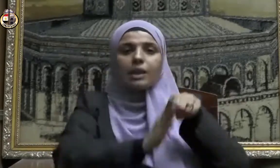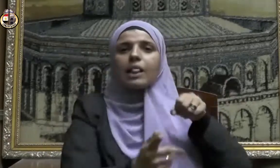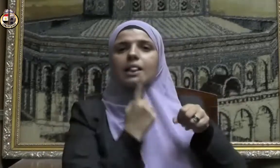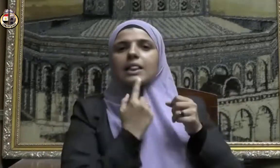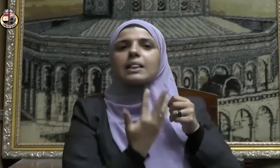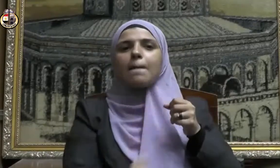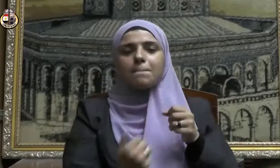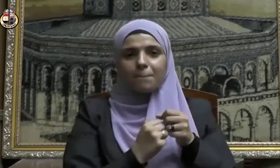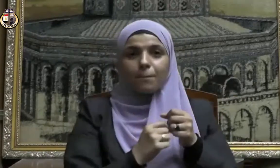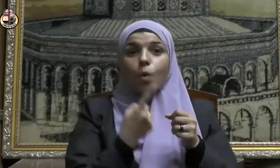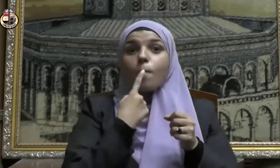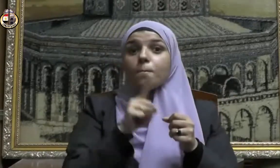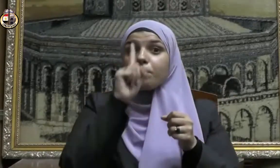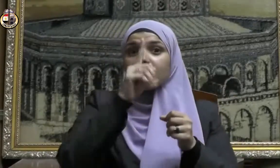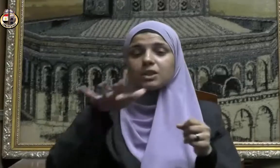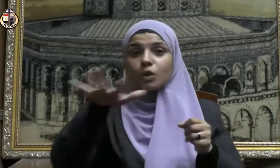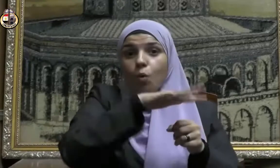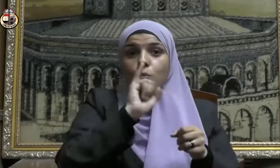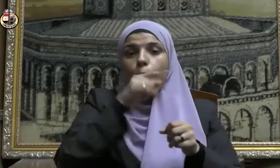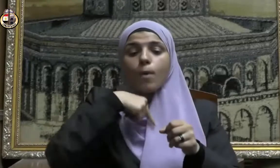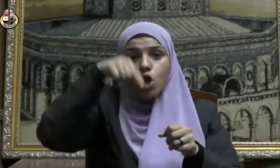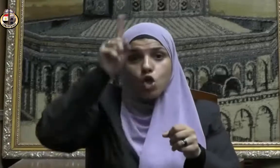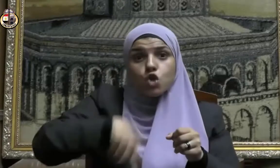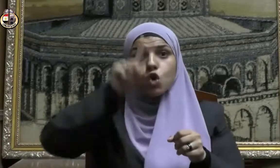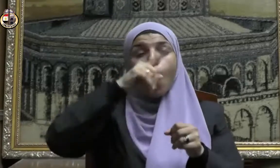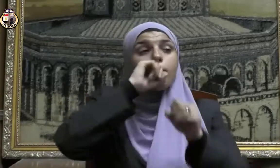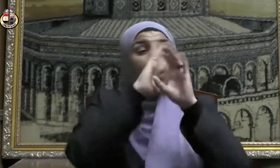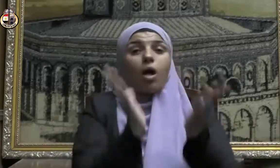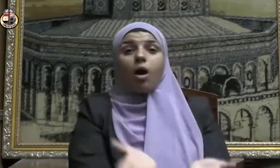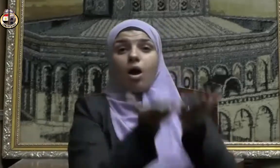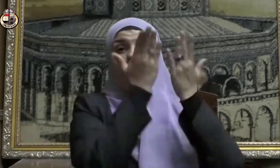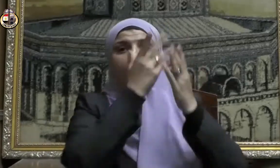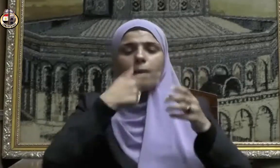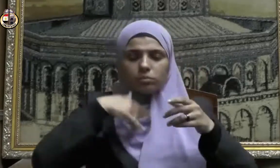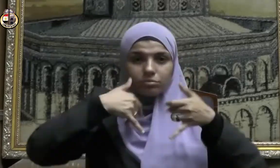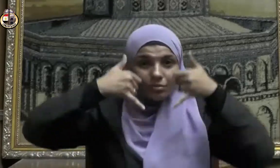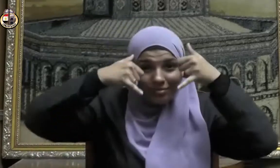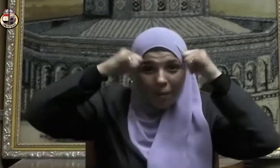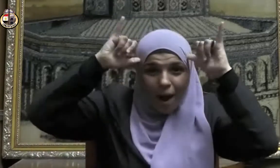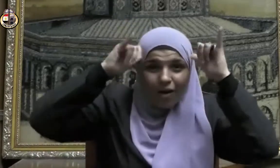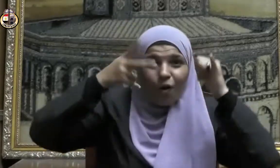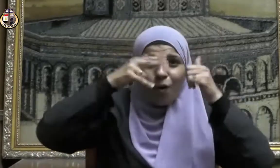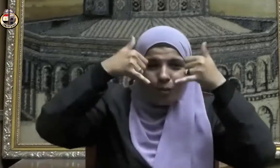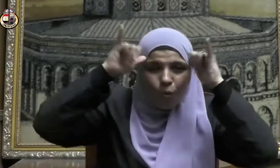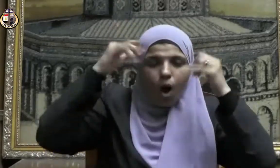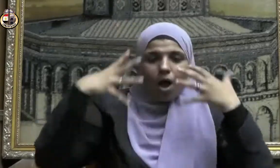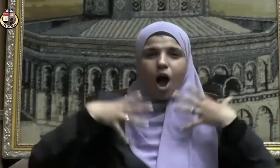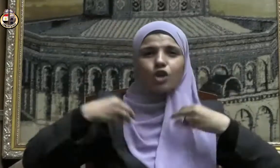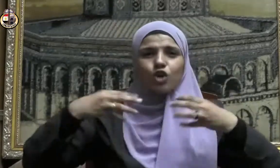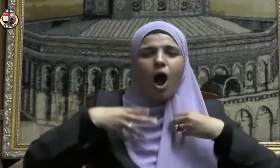وإنها لتأتي يوم القيامة بقرونها وأشعارها